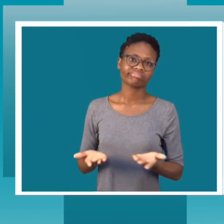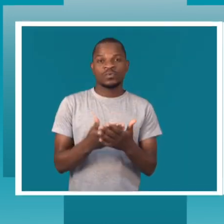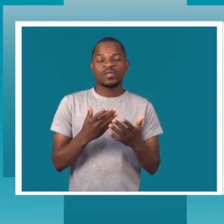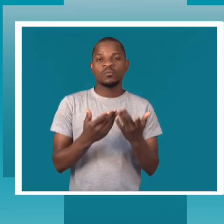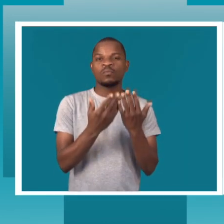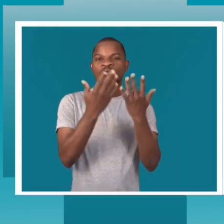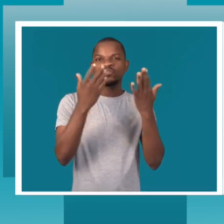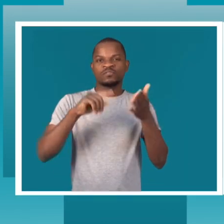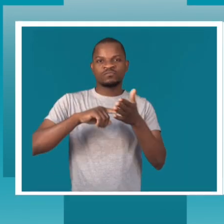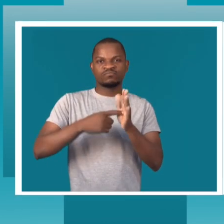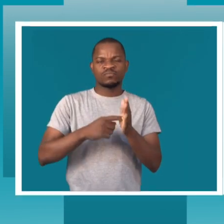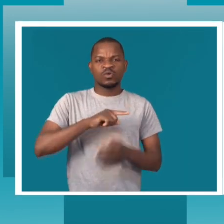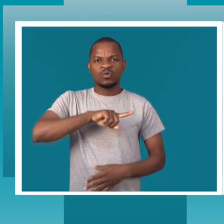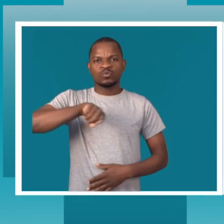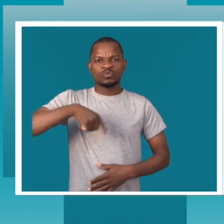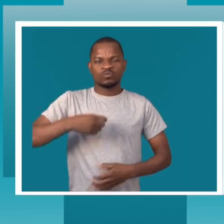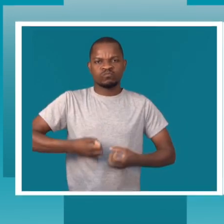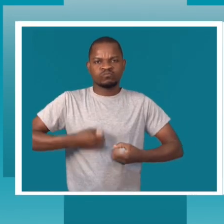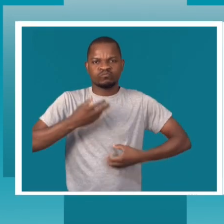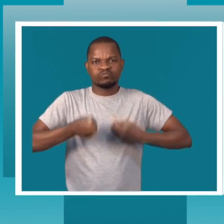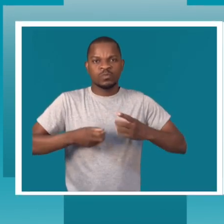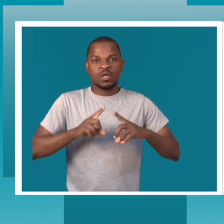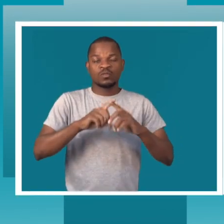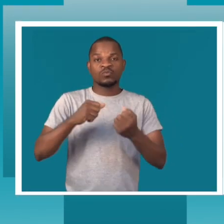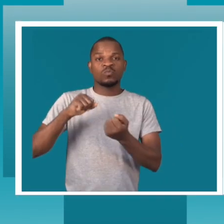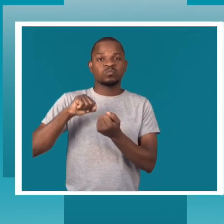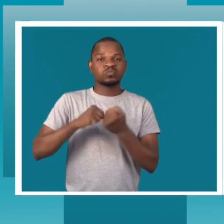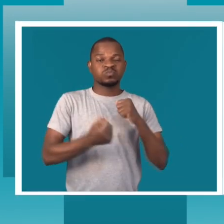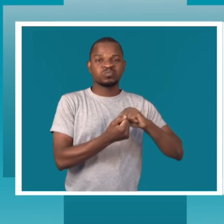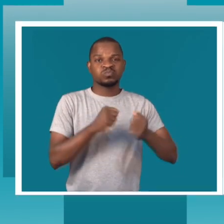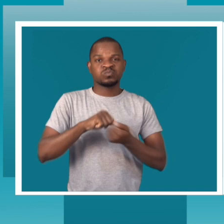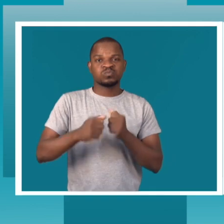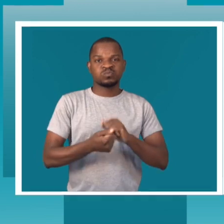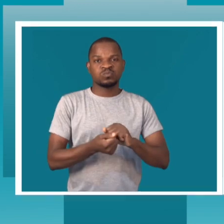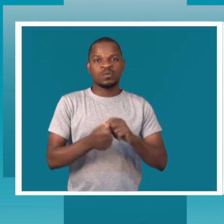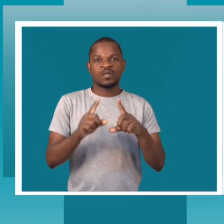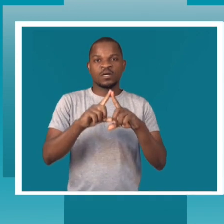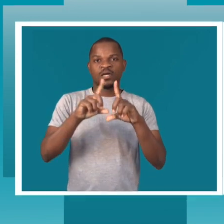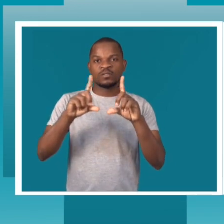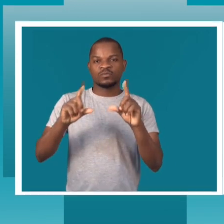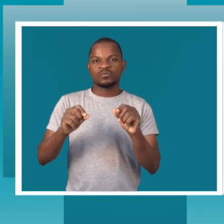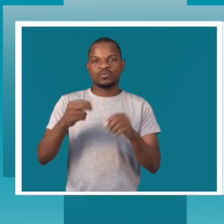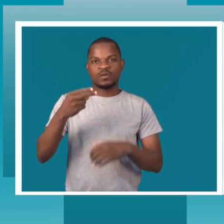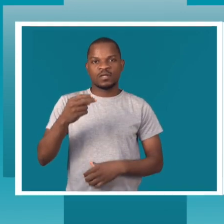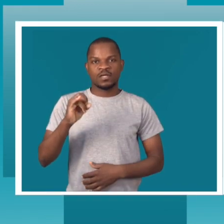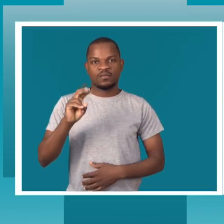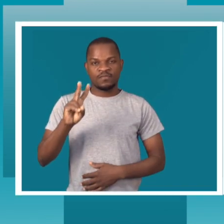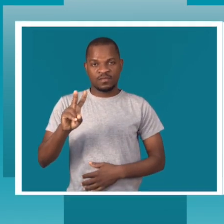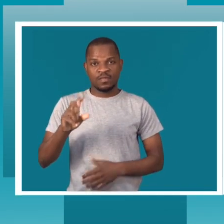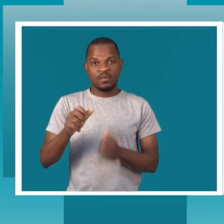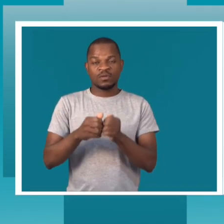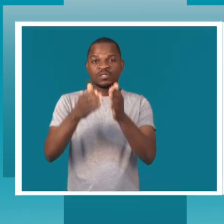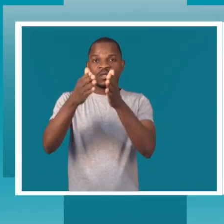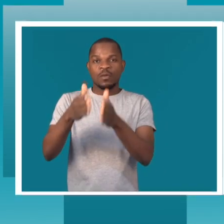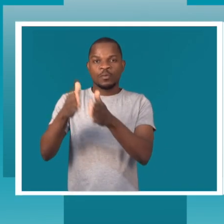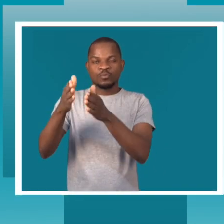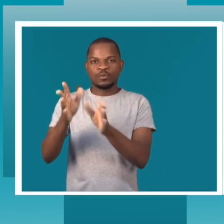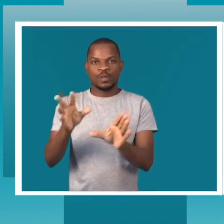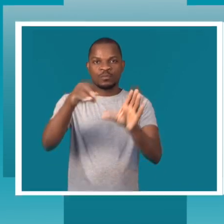Porque muitas vezes nós falamos do problema do HIV num indivíduo inserido apenas na